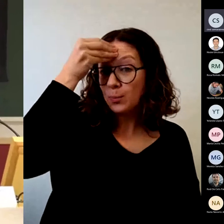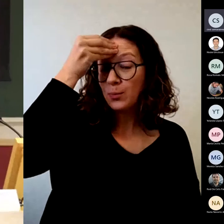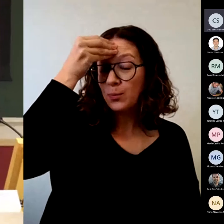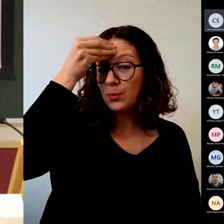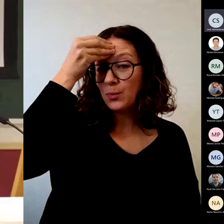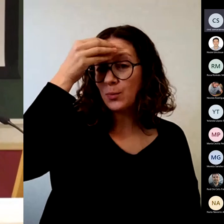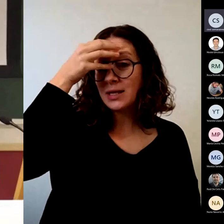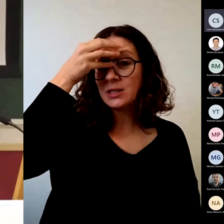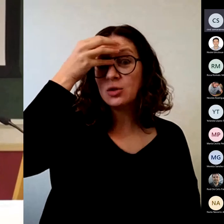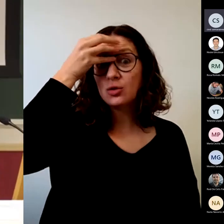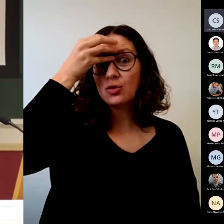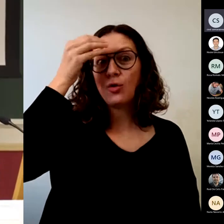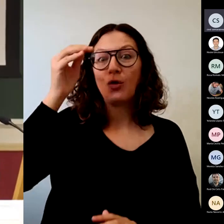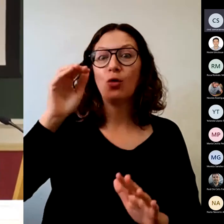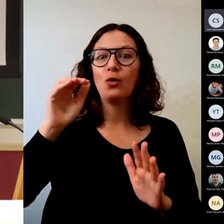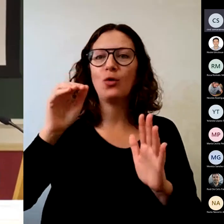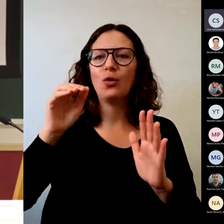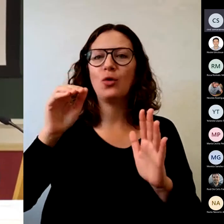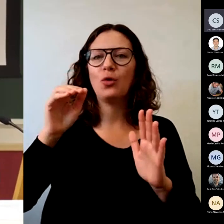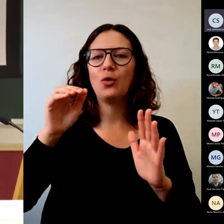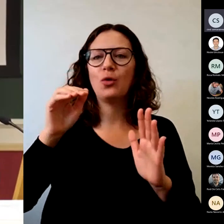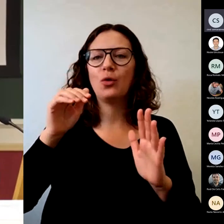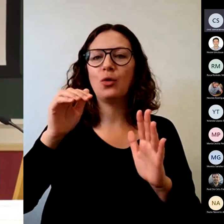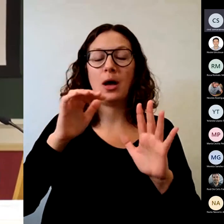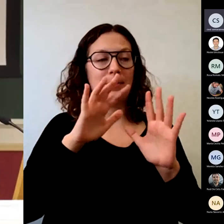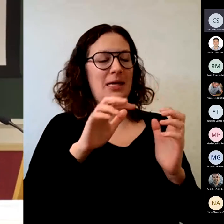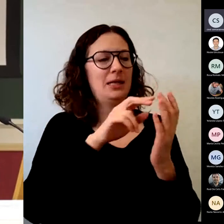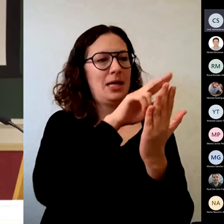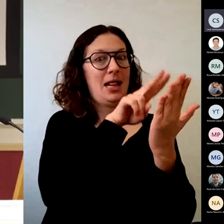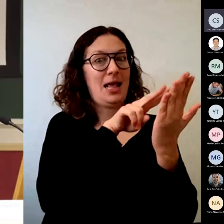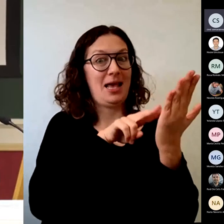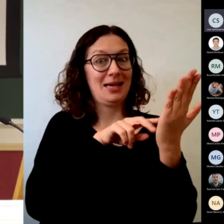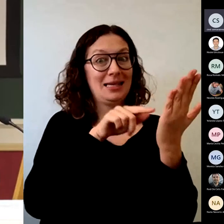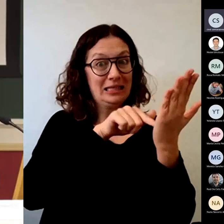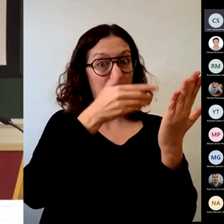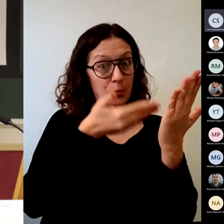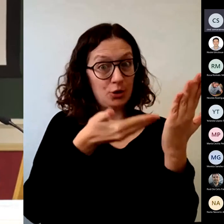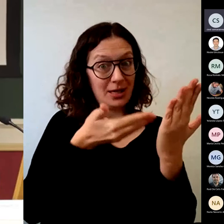aprender a leer. Lo que hago es enseñarle a mi alumno a leer.